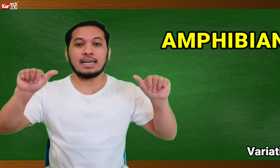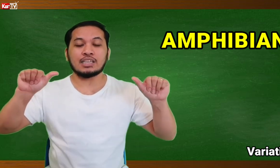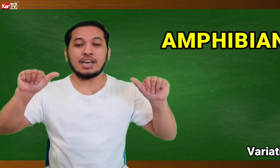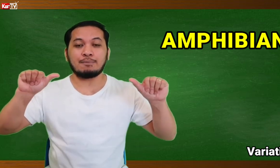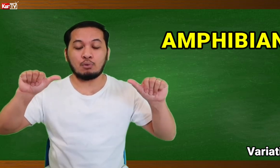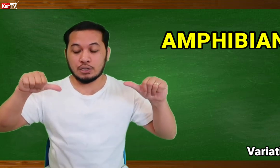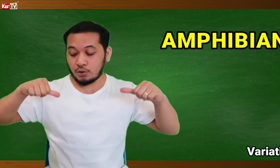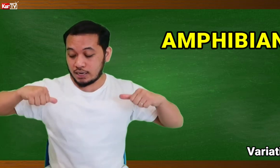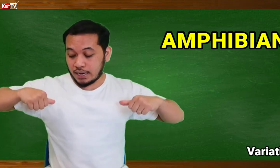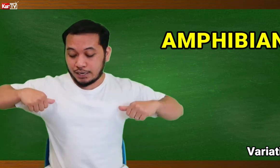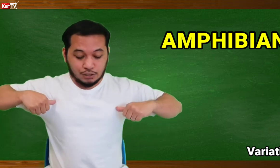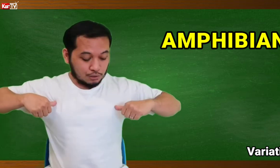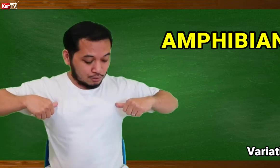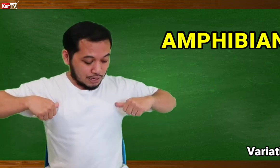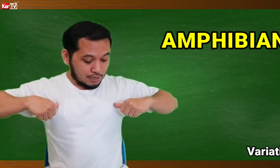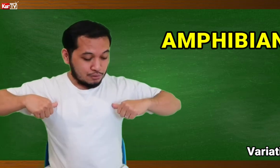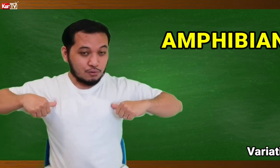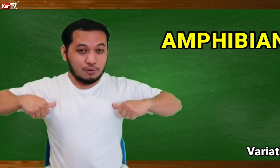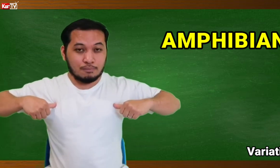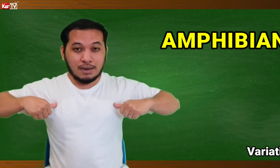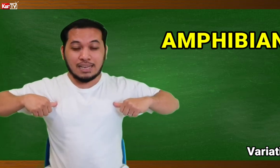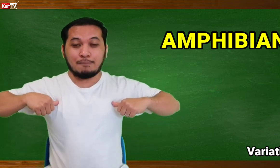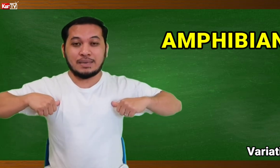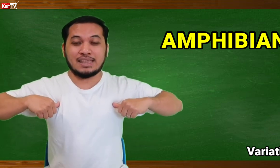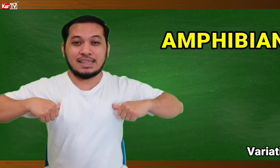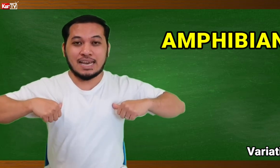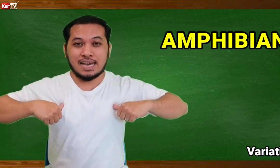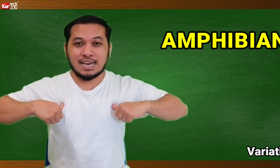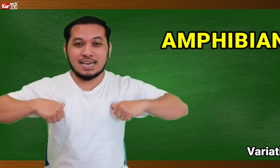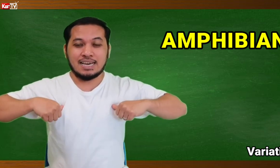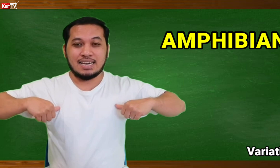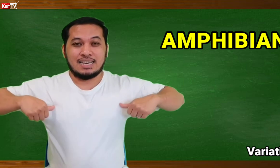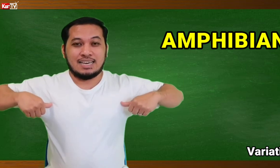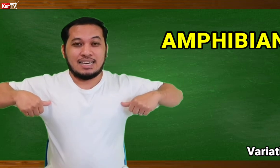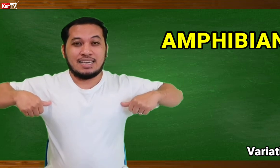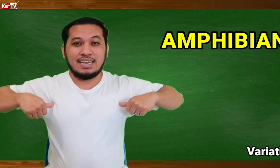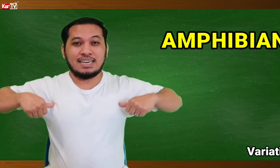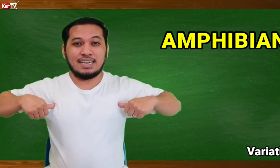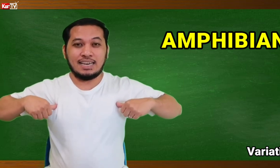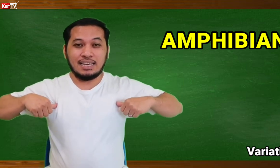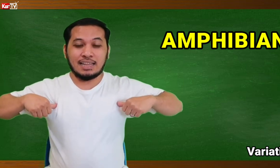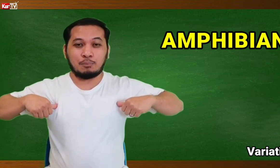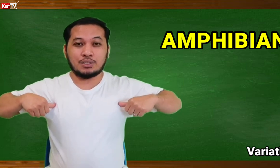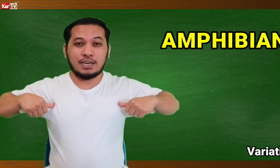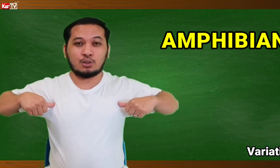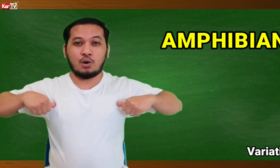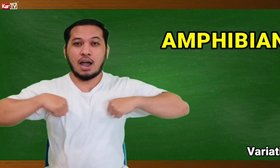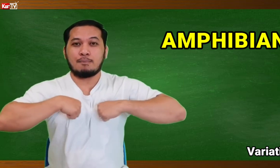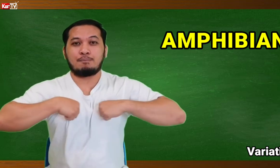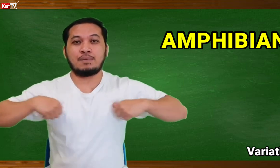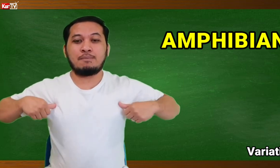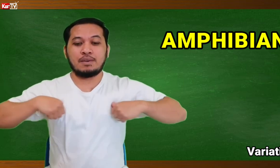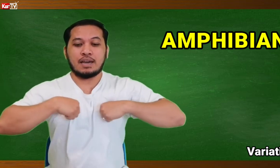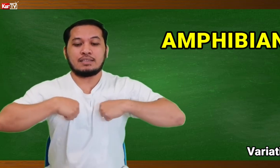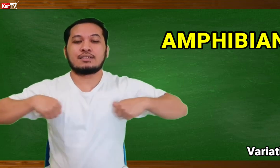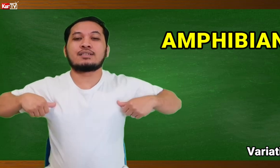letter A po kayo. Ilagay nyo dito sa inyong malapit na hili-hili. Tapos ganito, AMPHIBIANS.